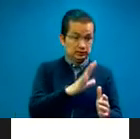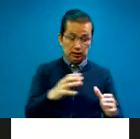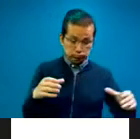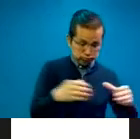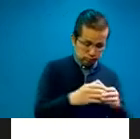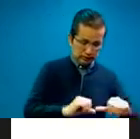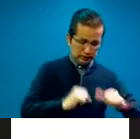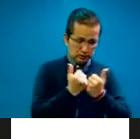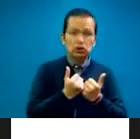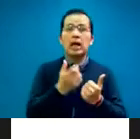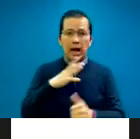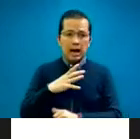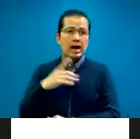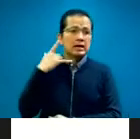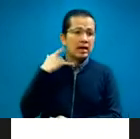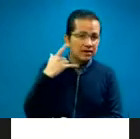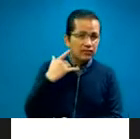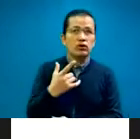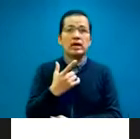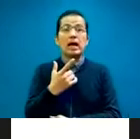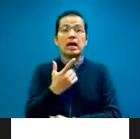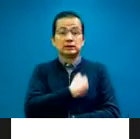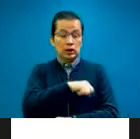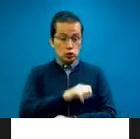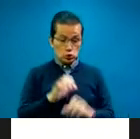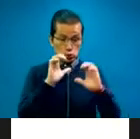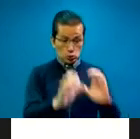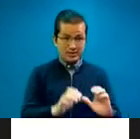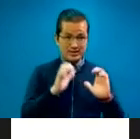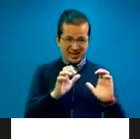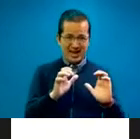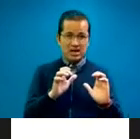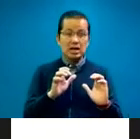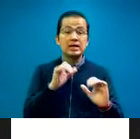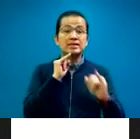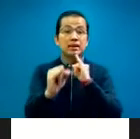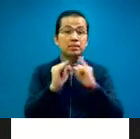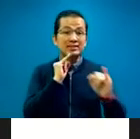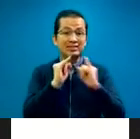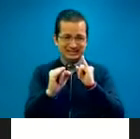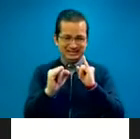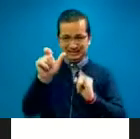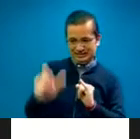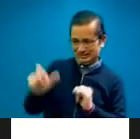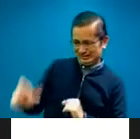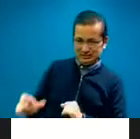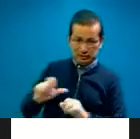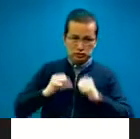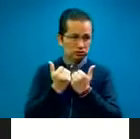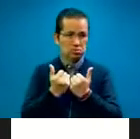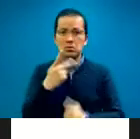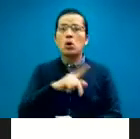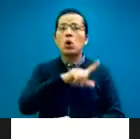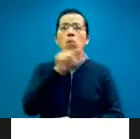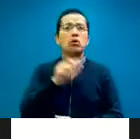Interpreters Association. Sin embargo, en esa época, la mesa directiva decidió cambiar el nombre